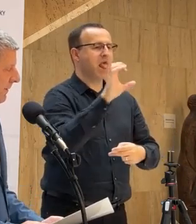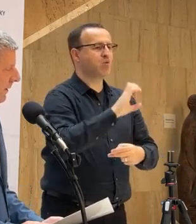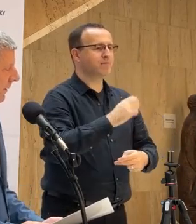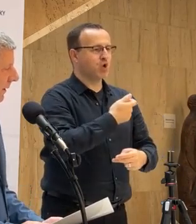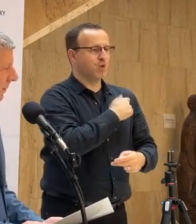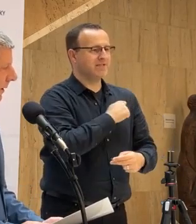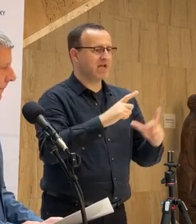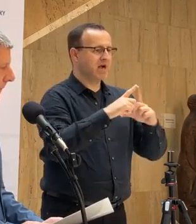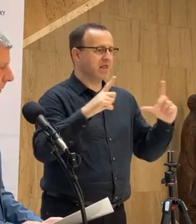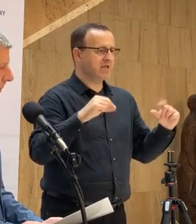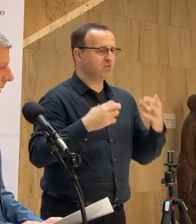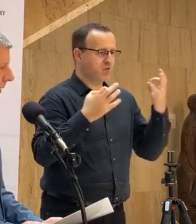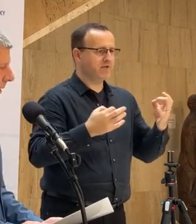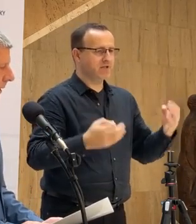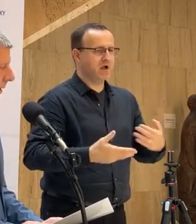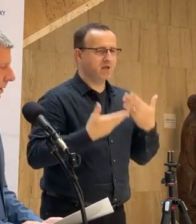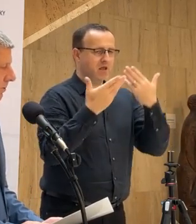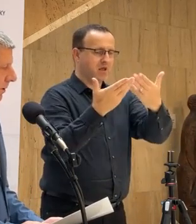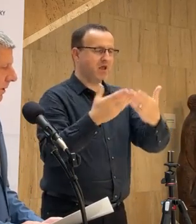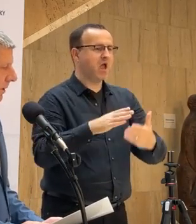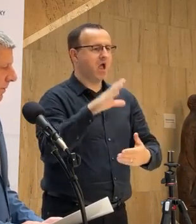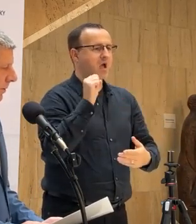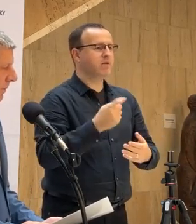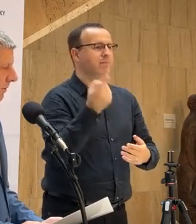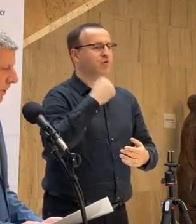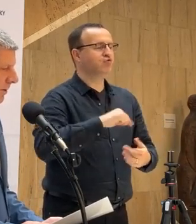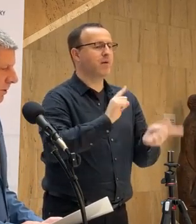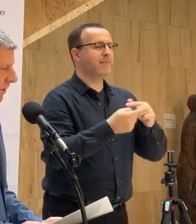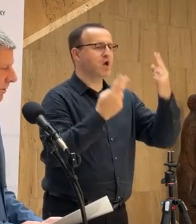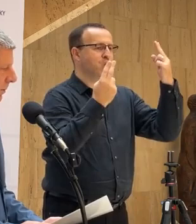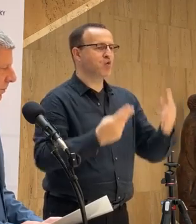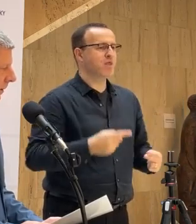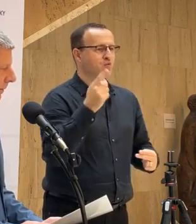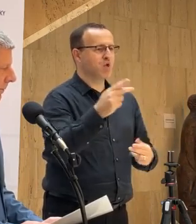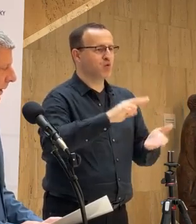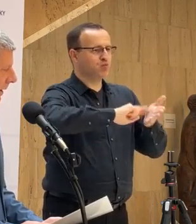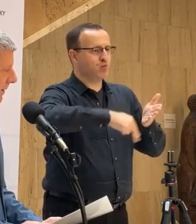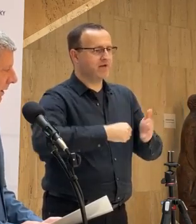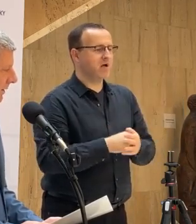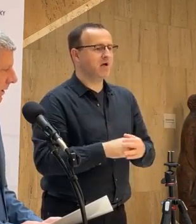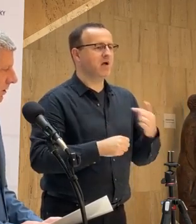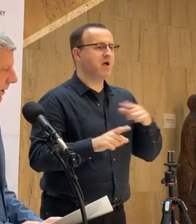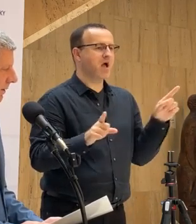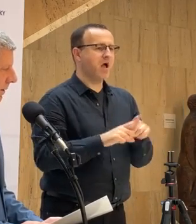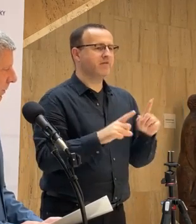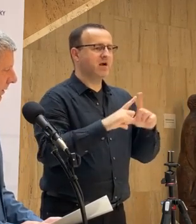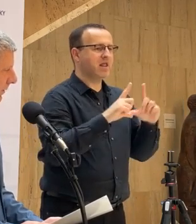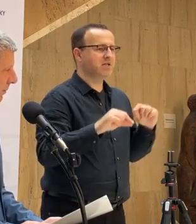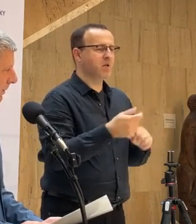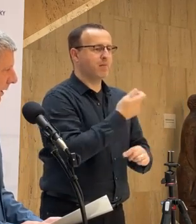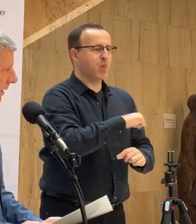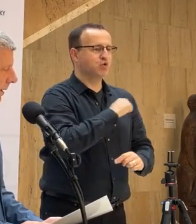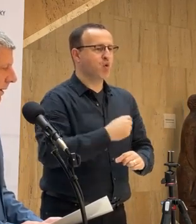oficiálny list, aby došlo k preodnoteniu tejto zmluvy. Pokiaľ viem, tak také isté listy išli z